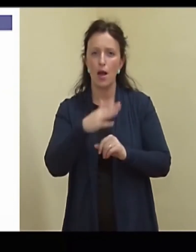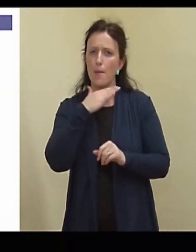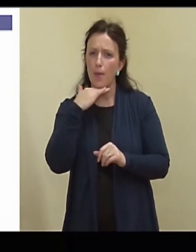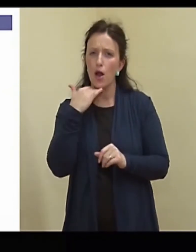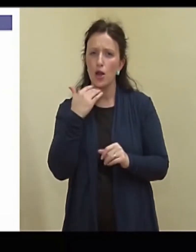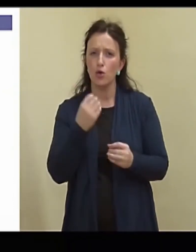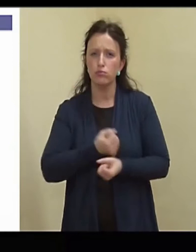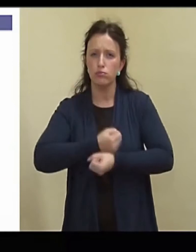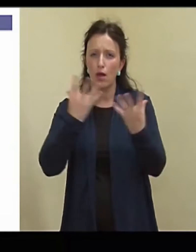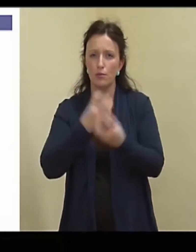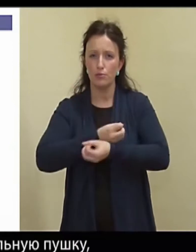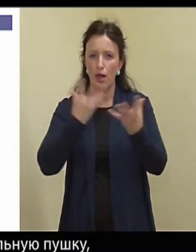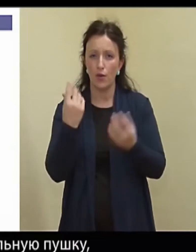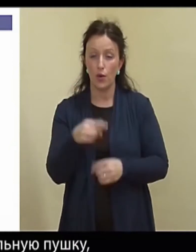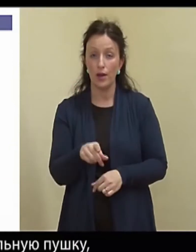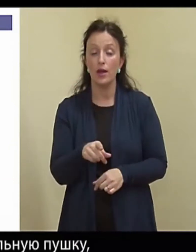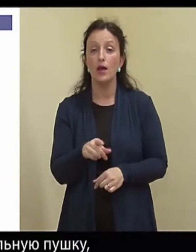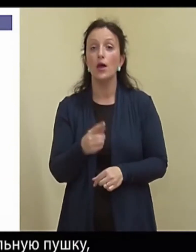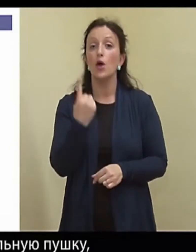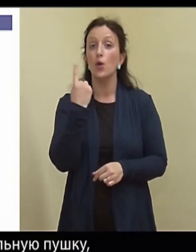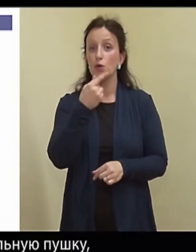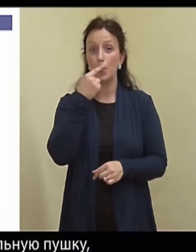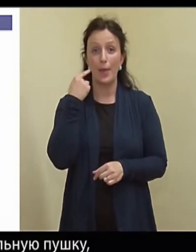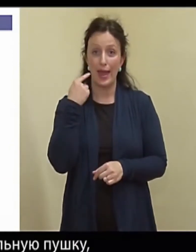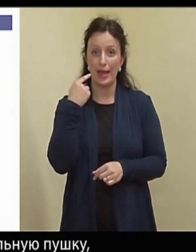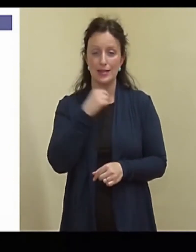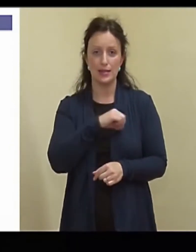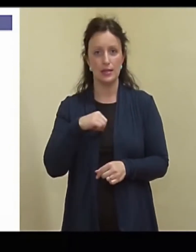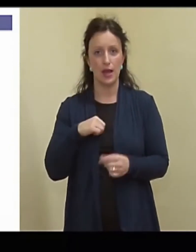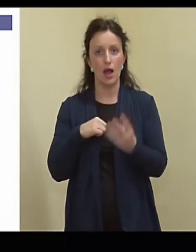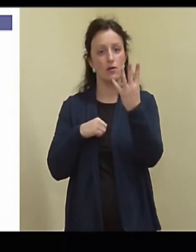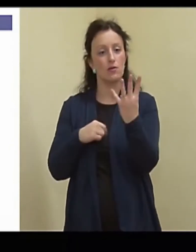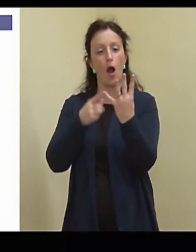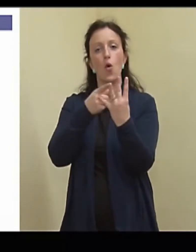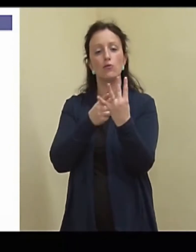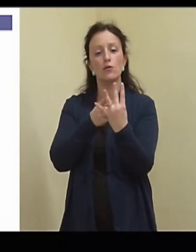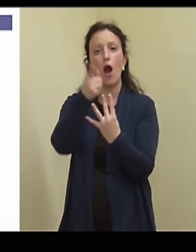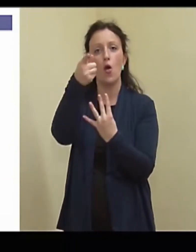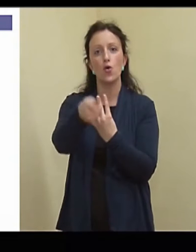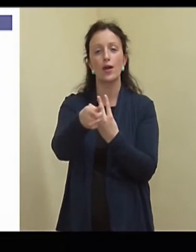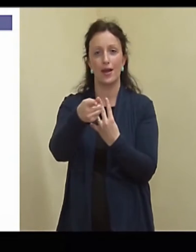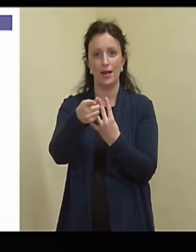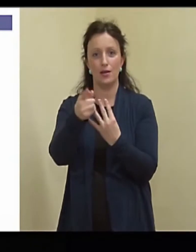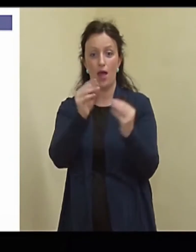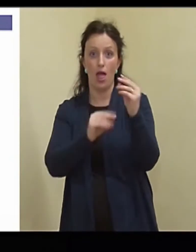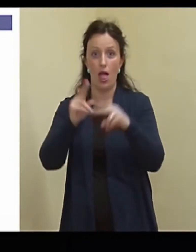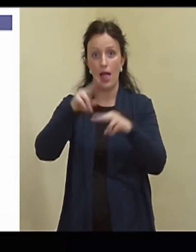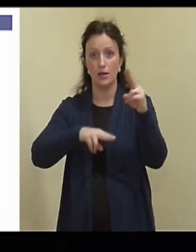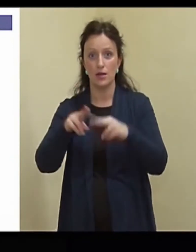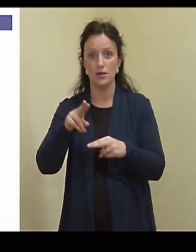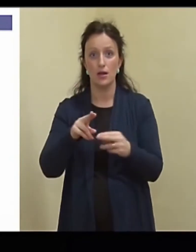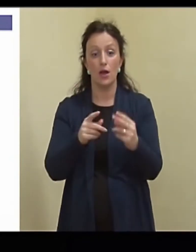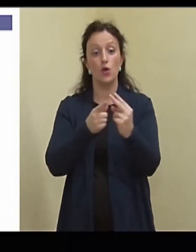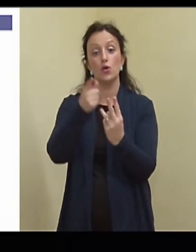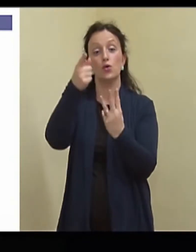plahvatusi. Üks härrasmees tegi ise kahuri, vaadake kilus, töötas hästi. Aga töötas ainult